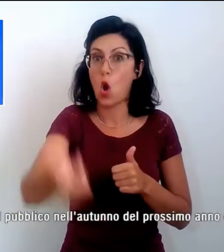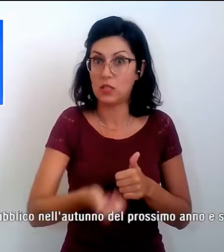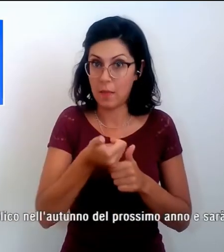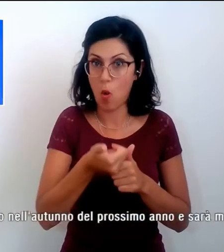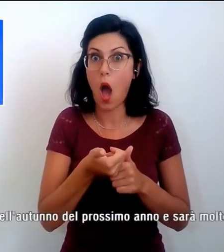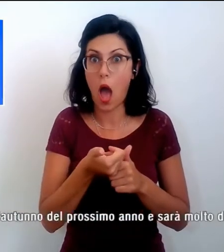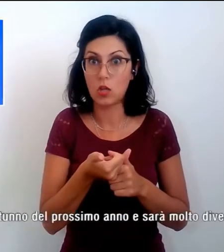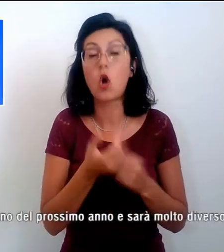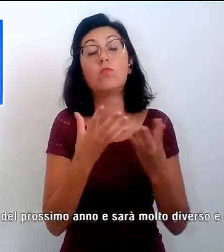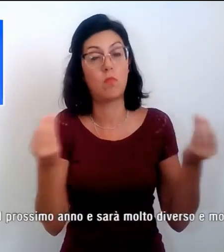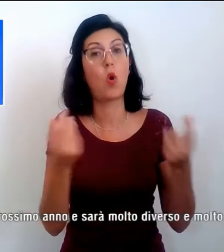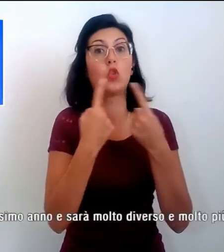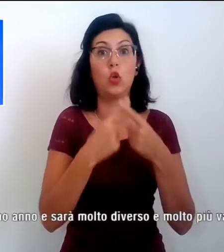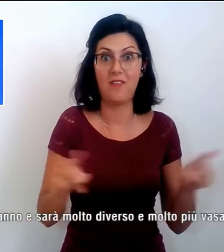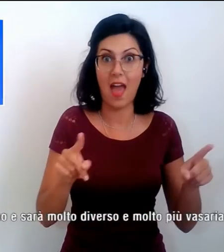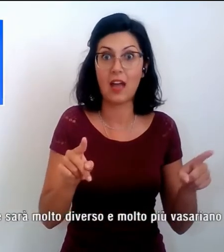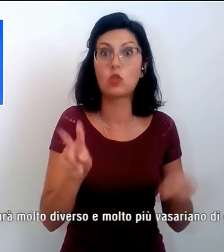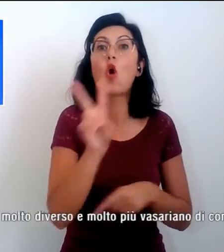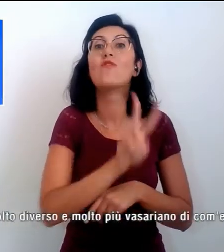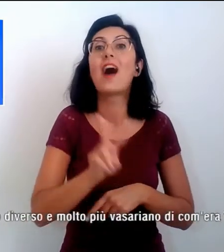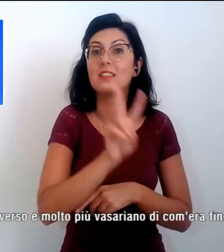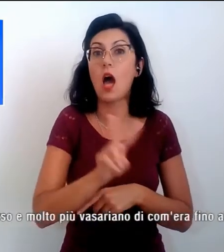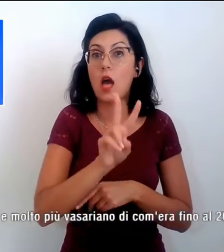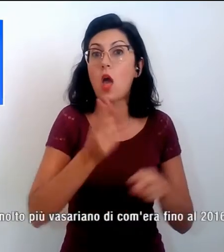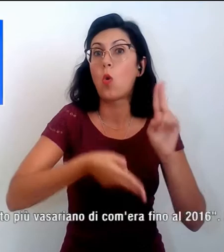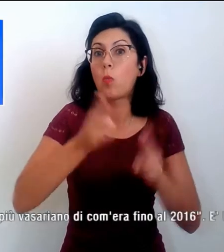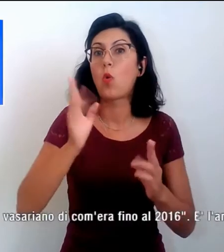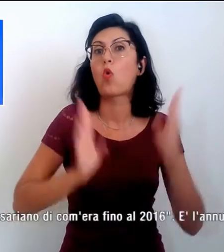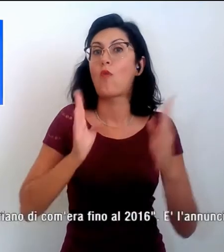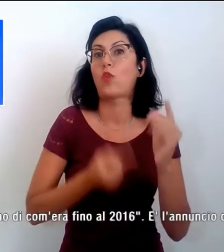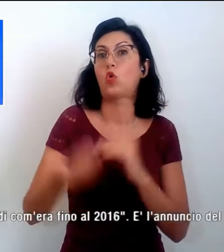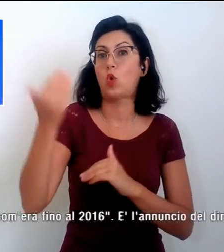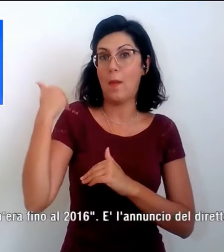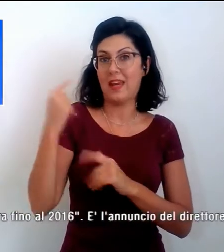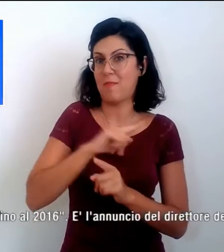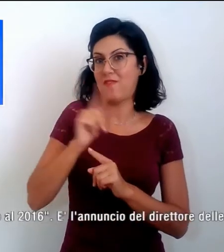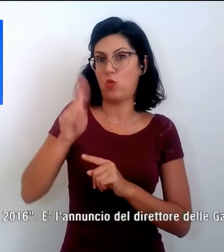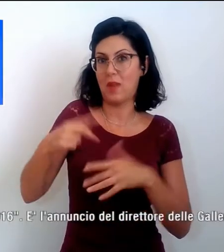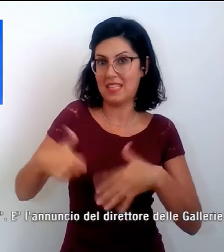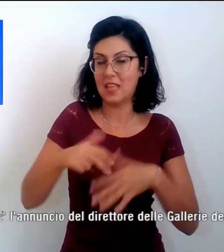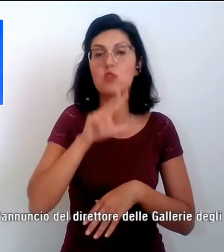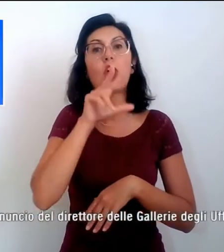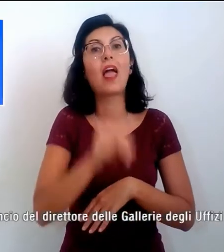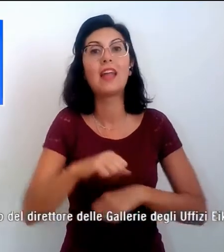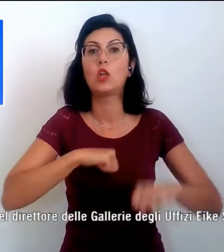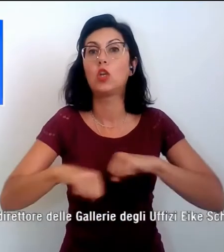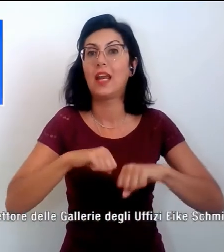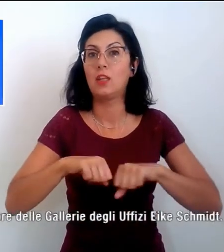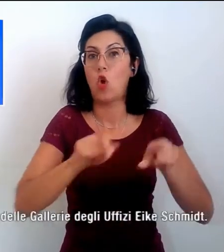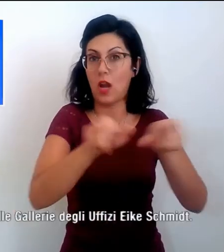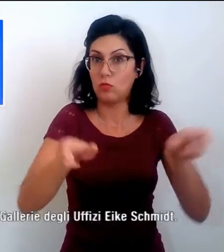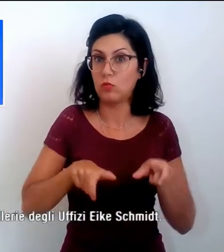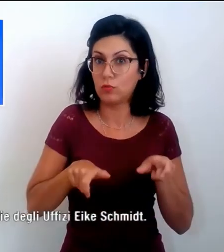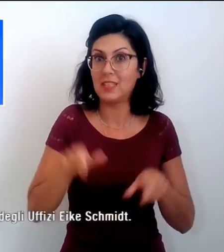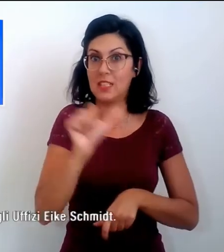molto più vasariano di com'era fino al 2016, lo ha detto il direttore della Galleria degli Uffizi di